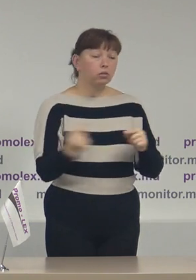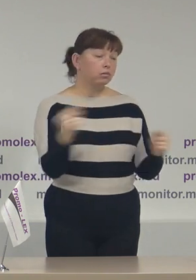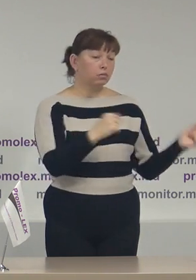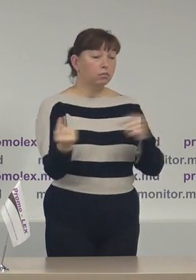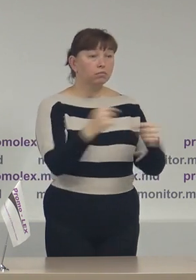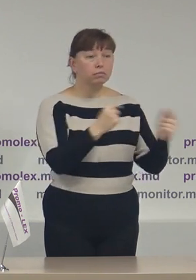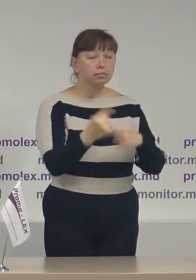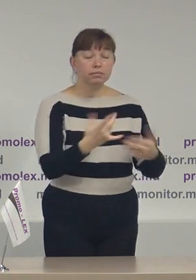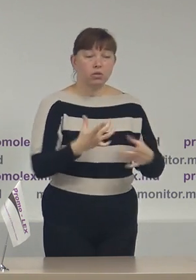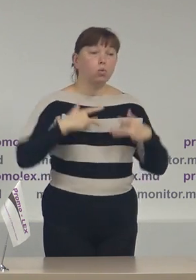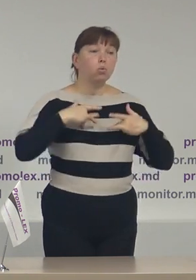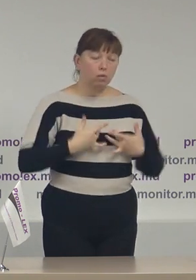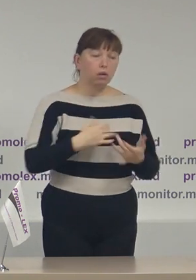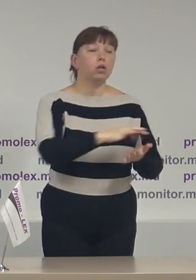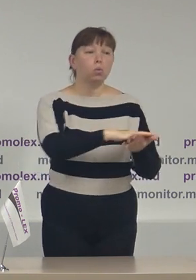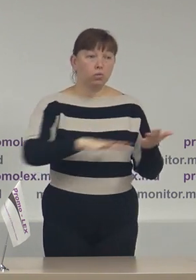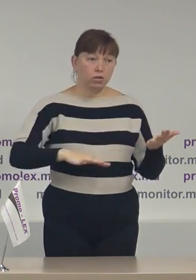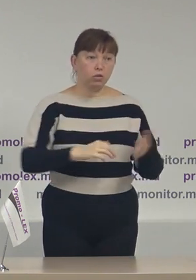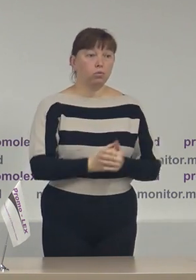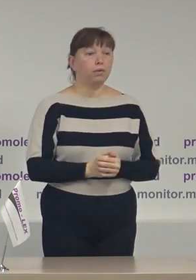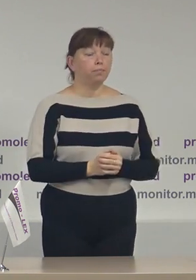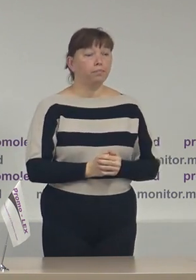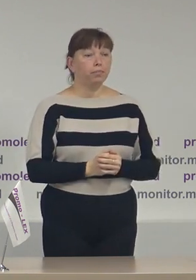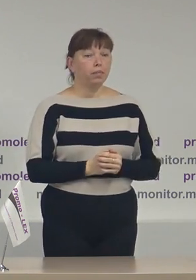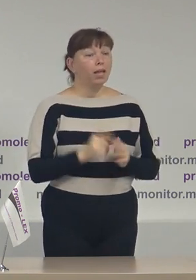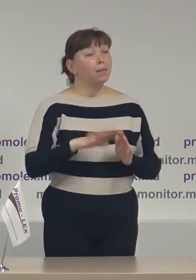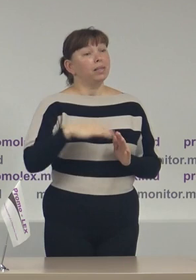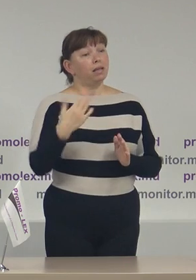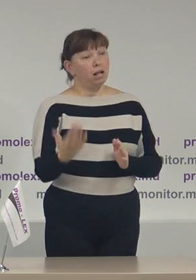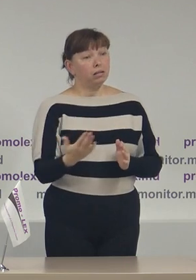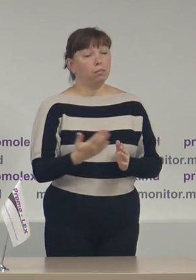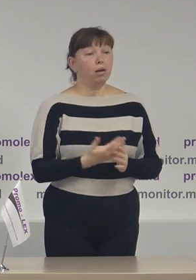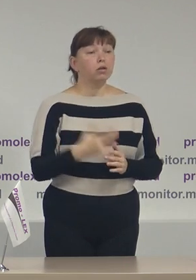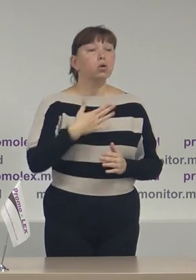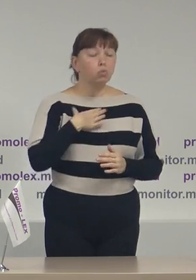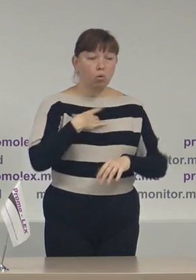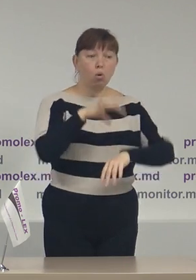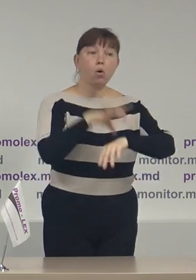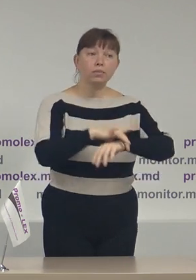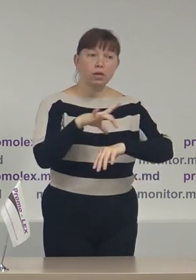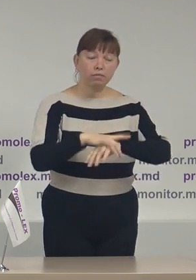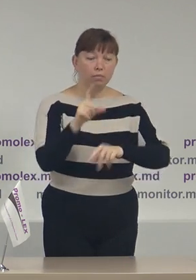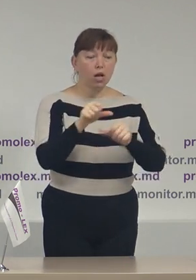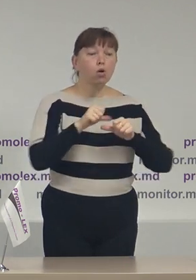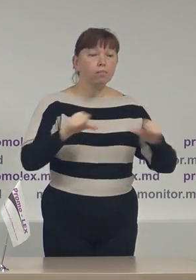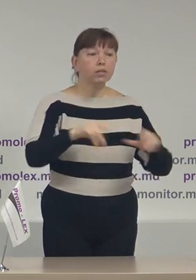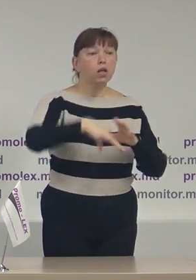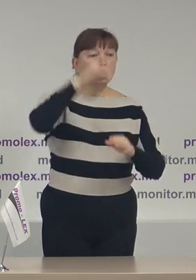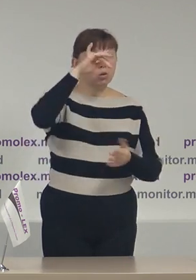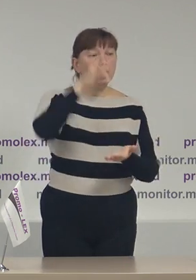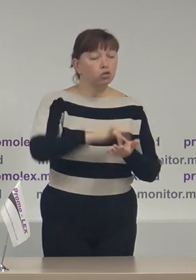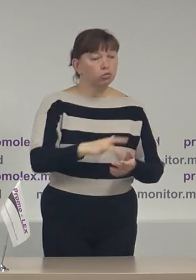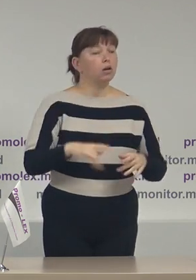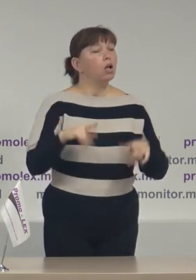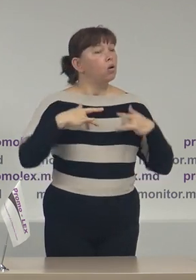instituționalizat cu regret continuu pe de altă parte noi observăm că Comisia Electorală Centrală